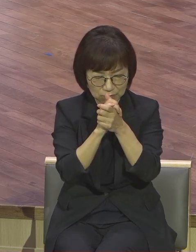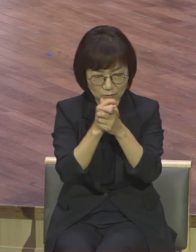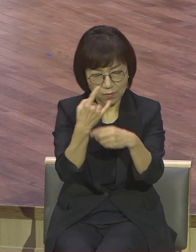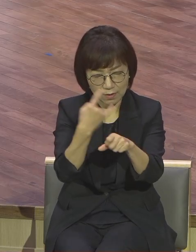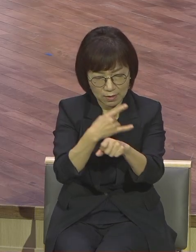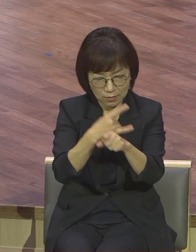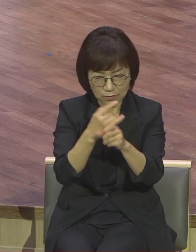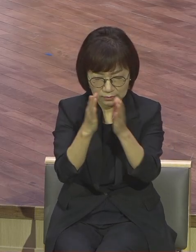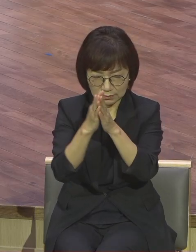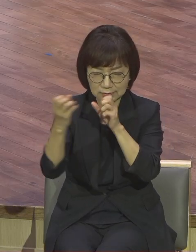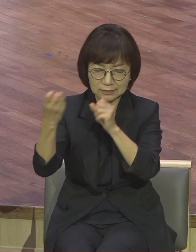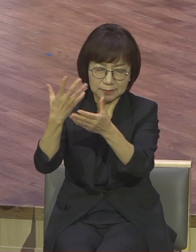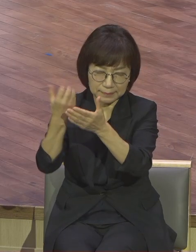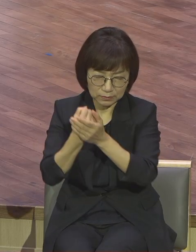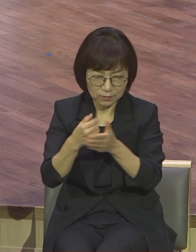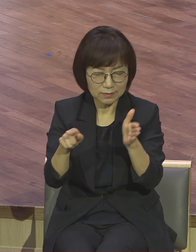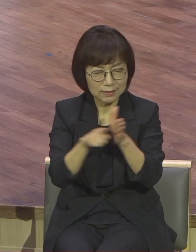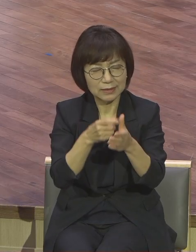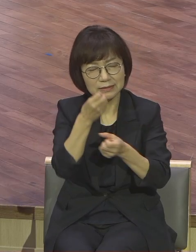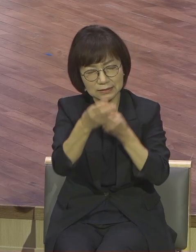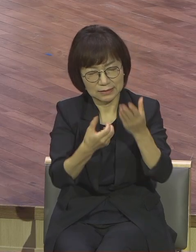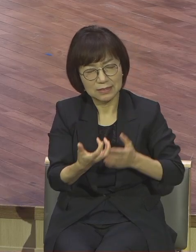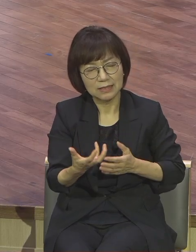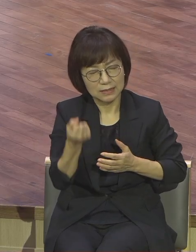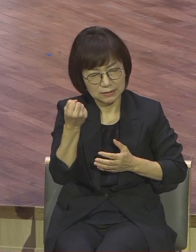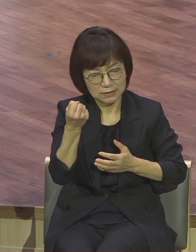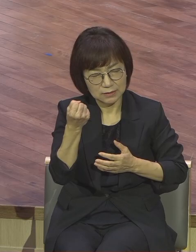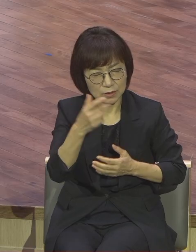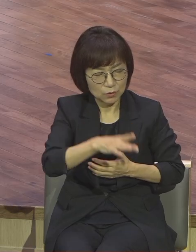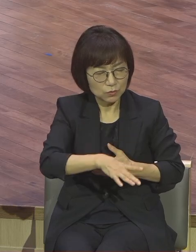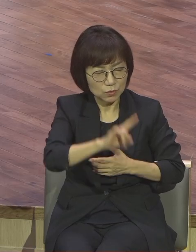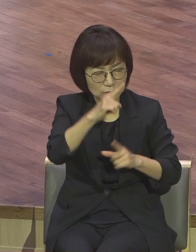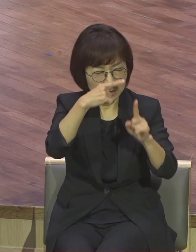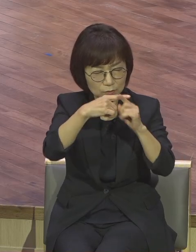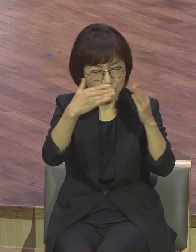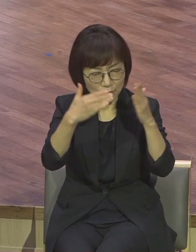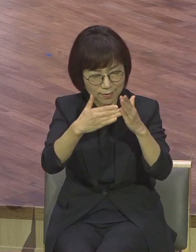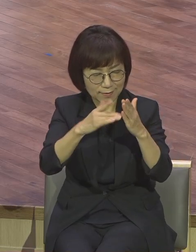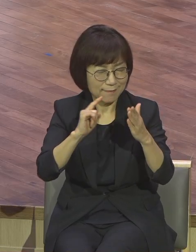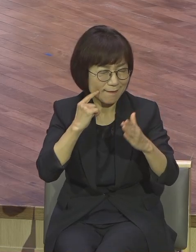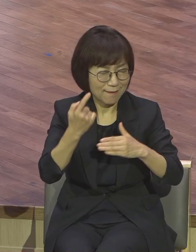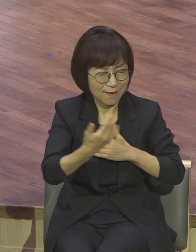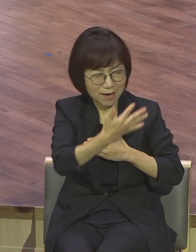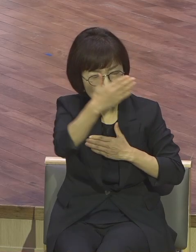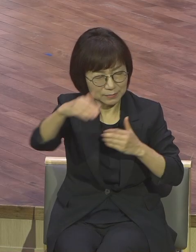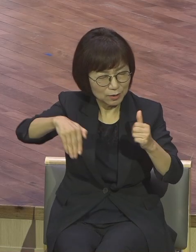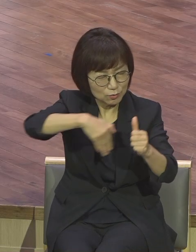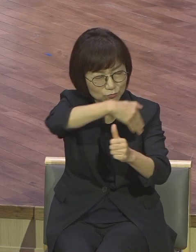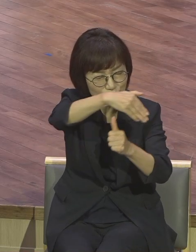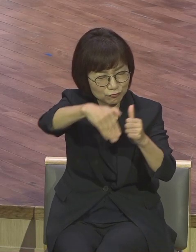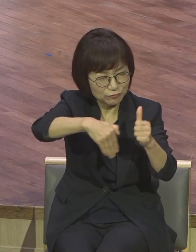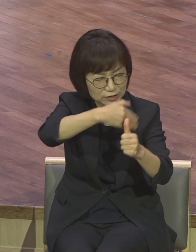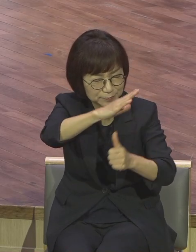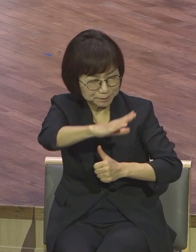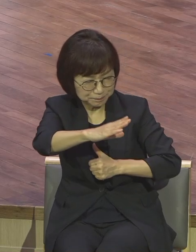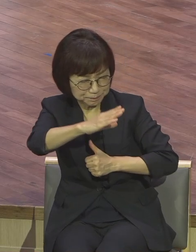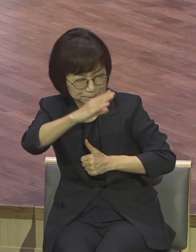받으며 간증하는 이런 초대교회 아름다운 영적 분위기가 영교회의 모든 기관 부서마다